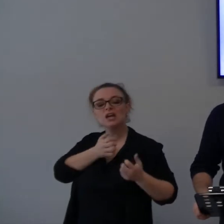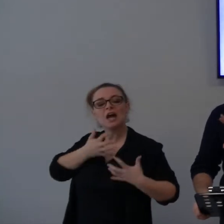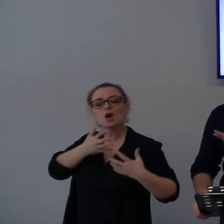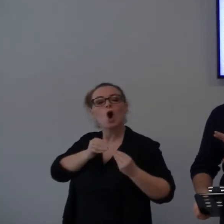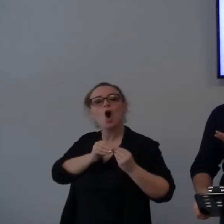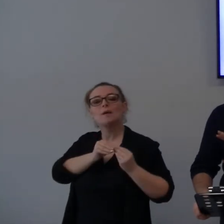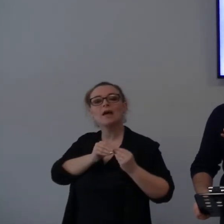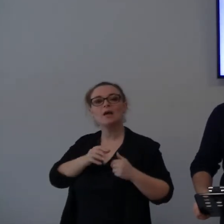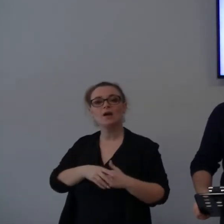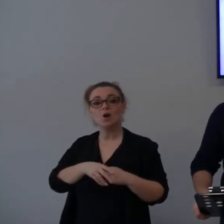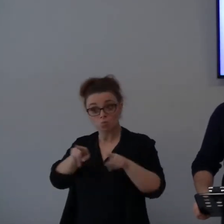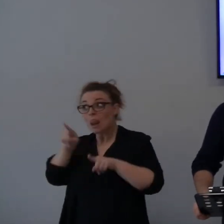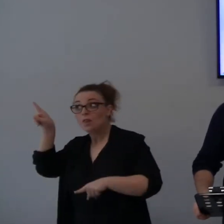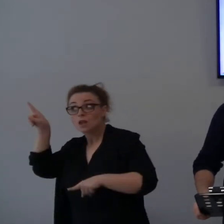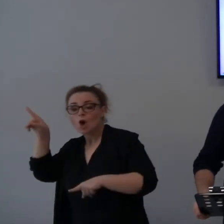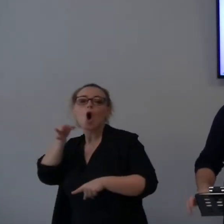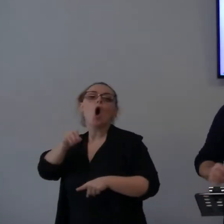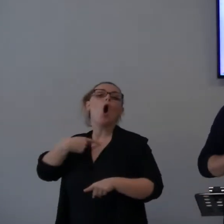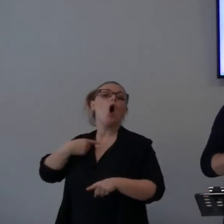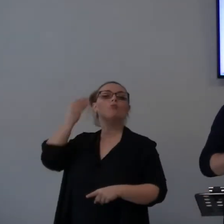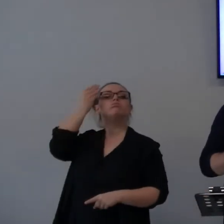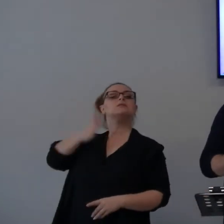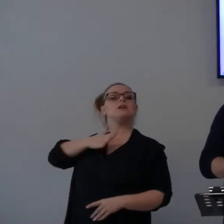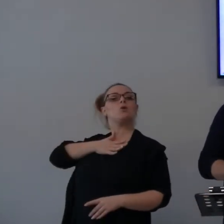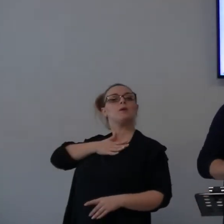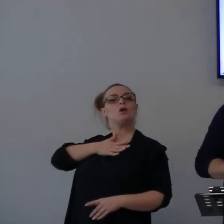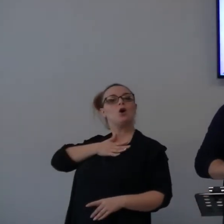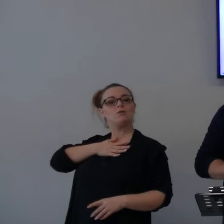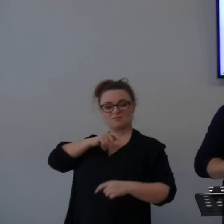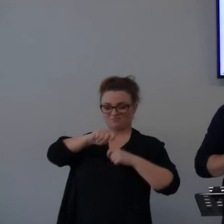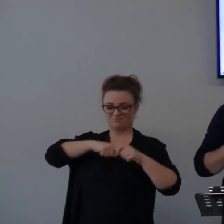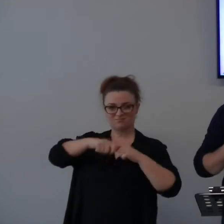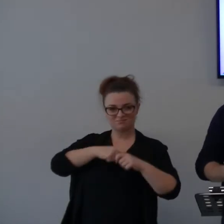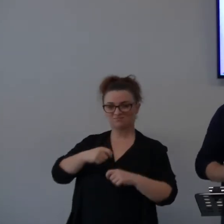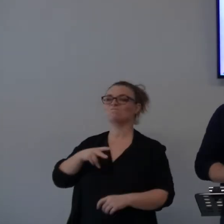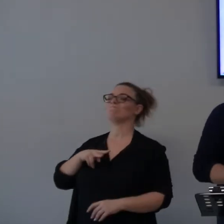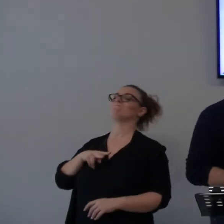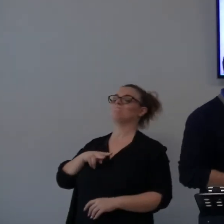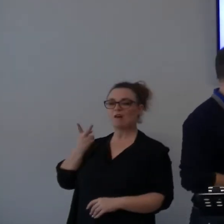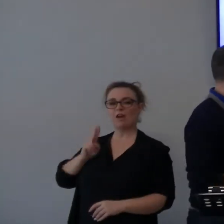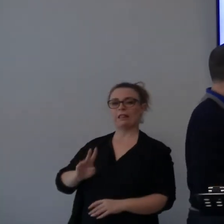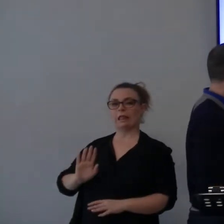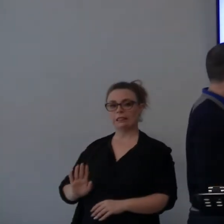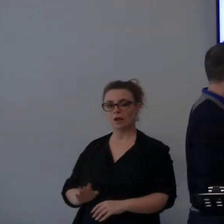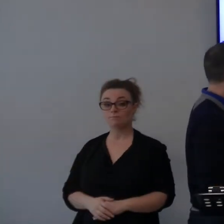Come fa Dio o a modo tuo legandoti al dito il torto e volendo usare vendetta?